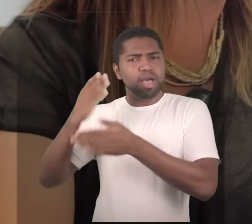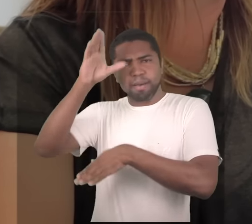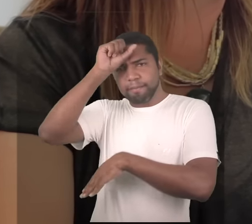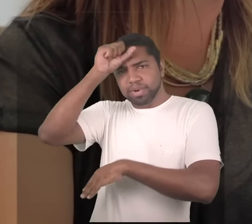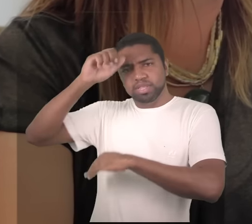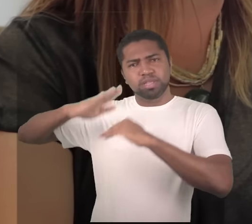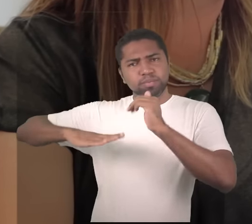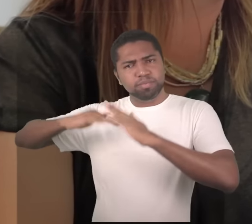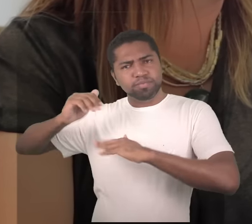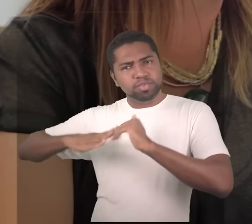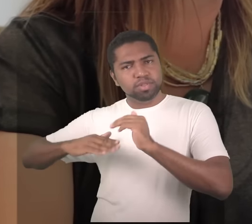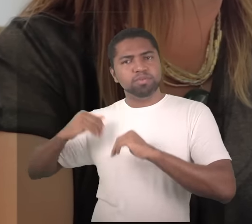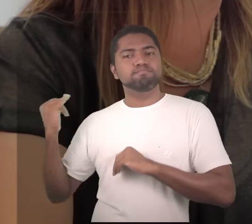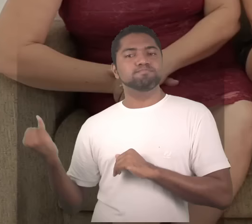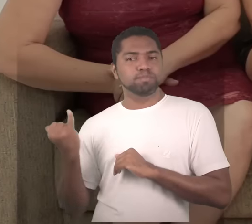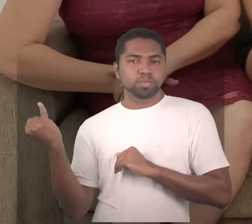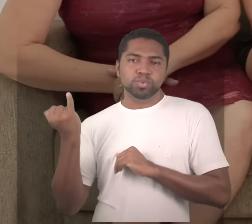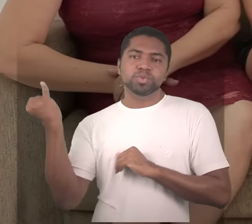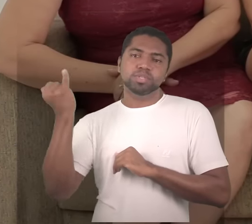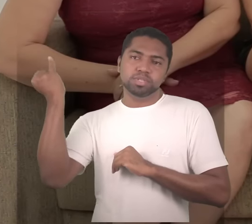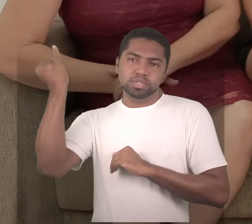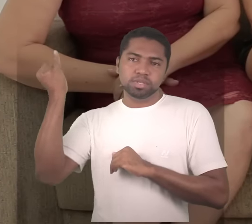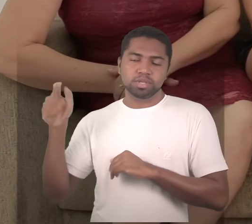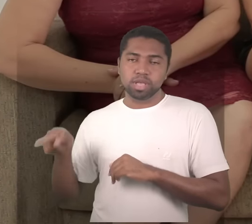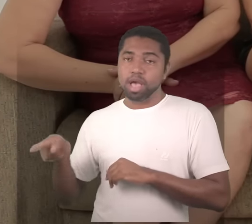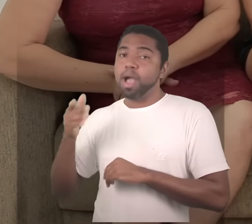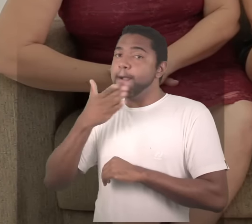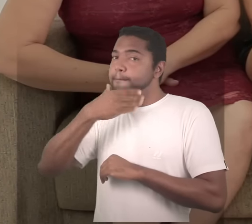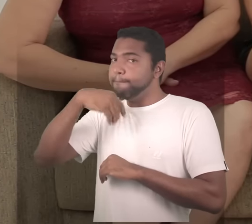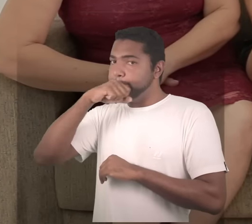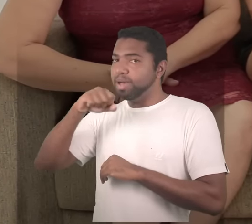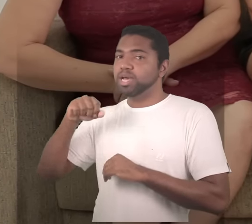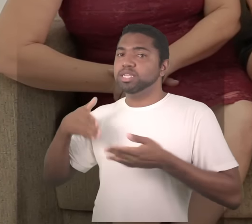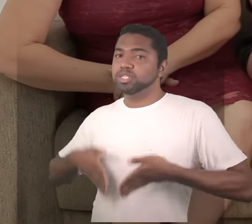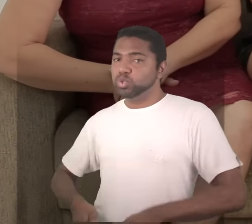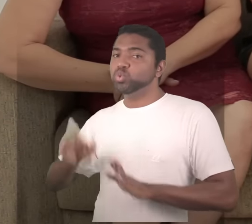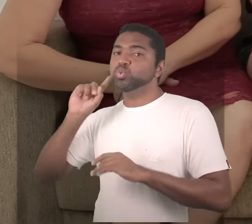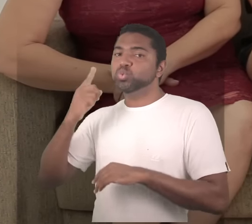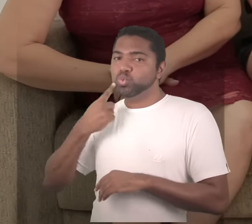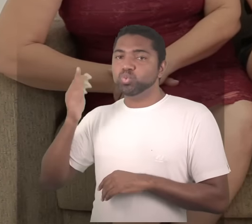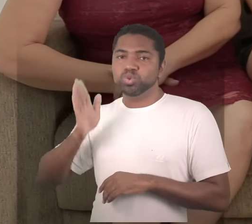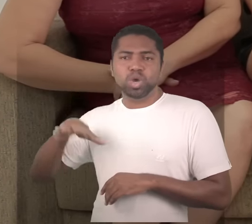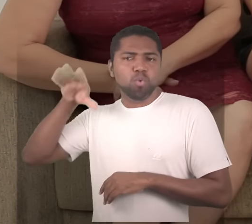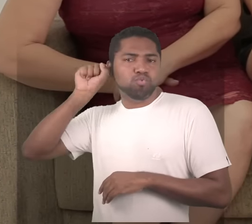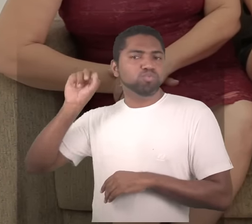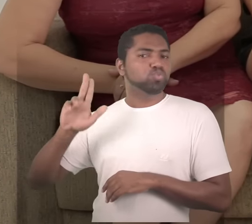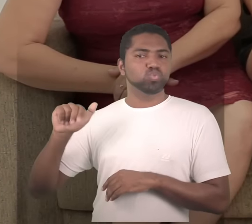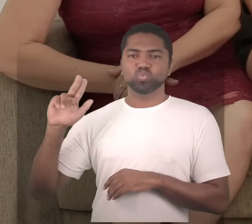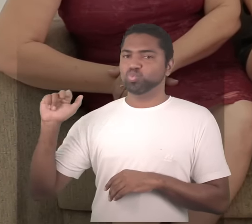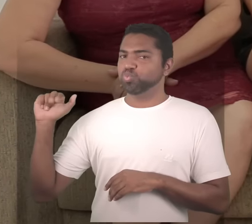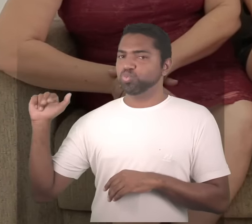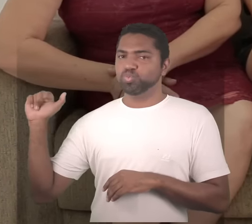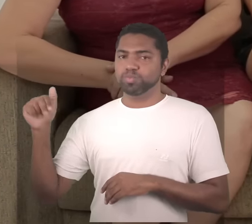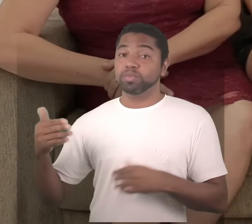para o pai o pai que é surdo de nascença nunca ouviu e hoje é uma pessoa que interage